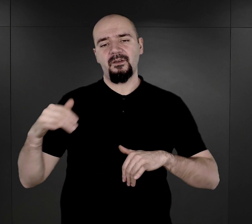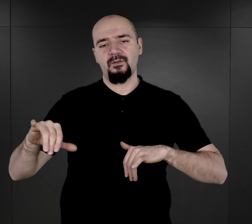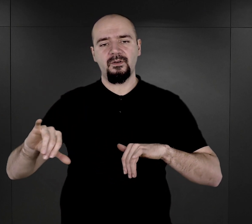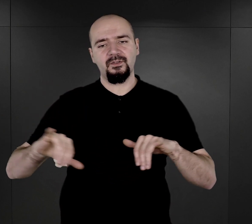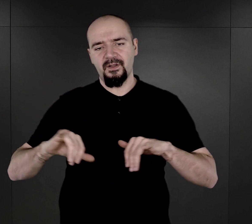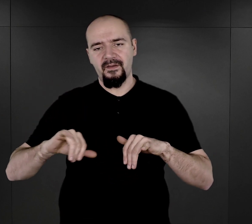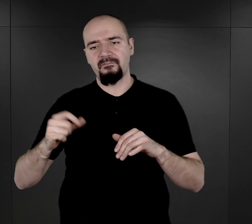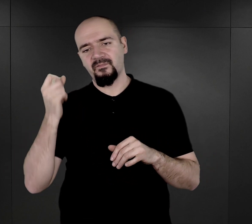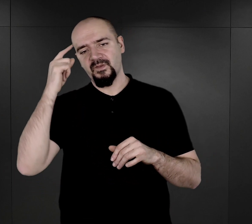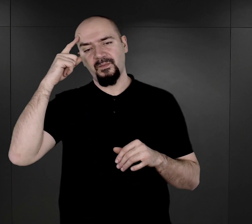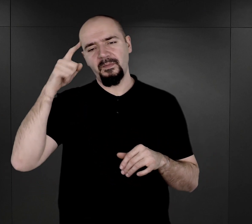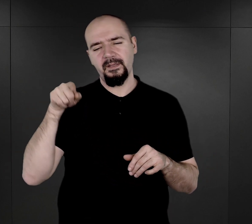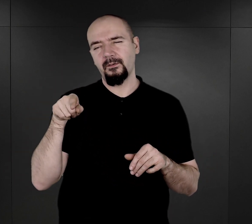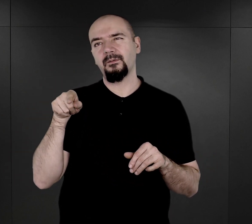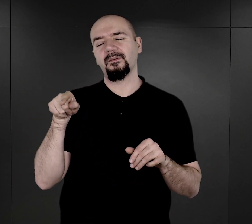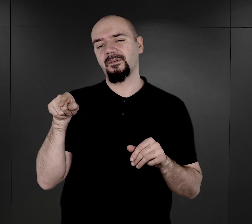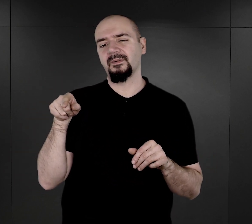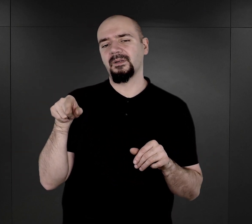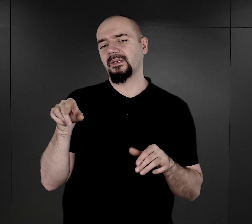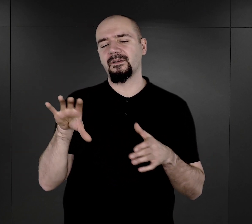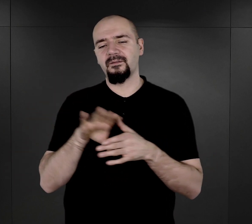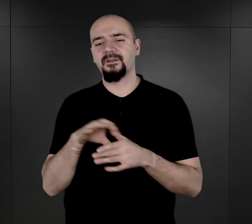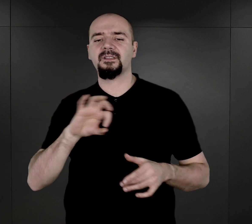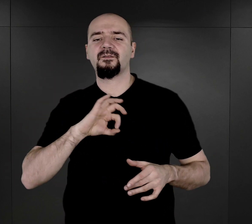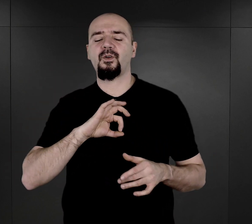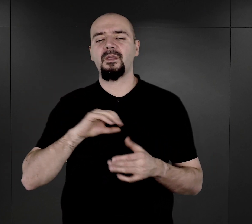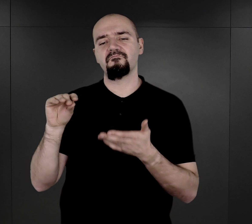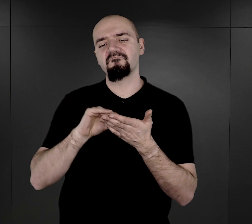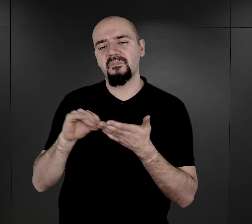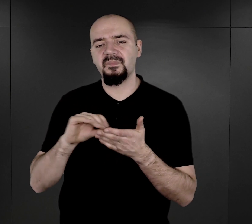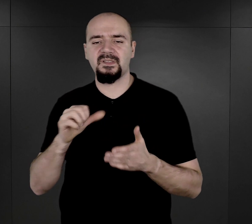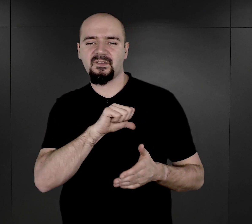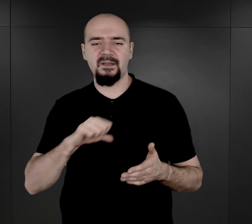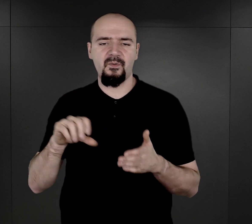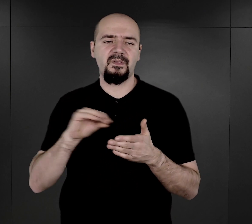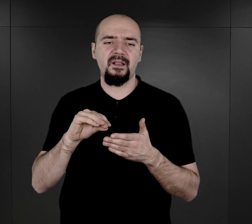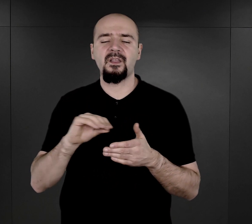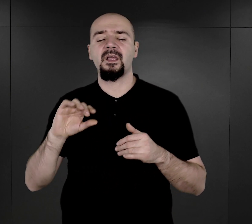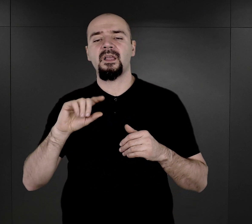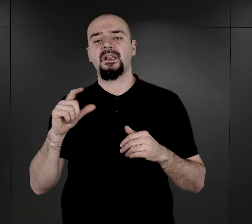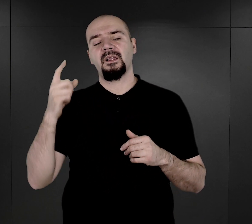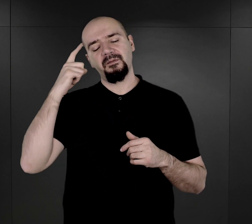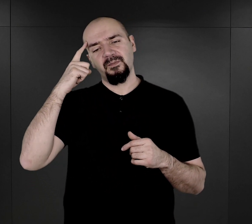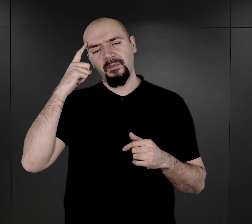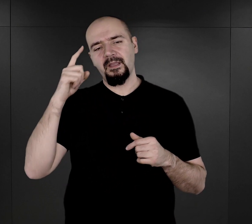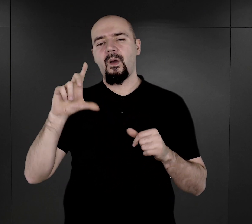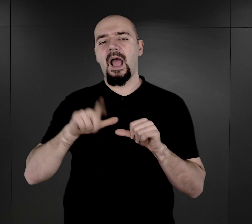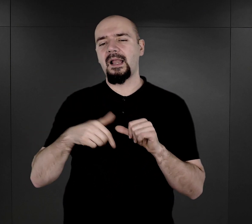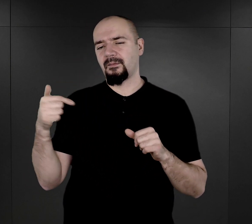wspominał ten obóz w swojej autobiografii, ale musimy tutaj pamiętać o okolicznościach, w